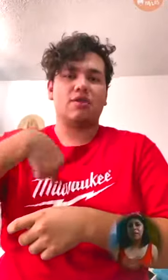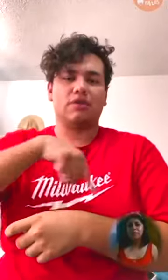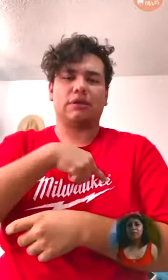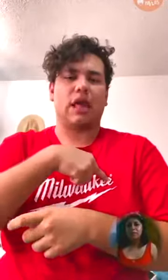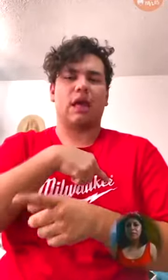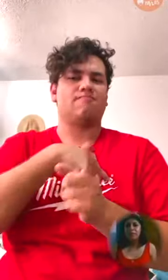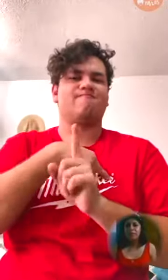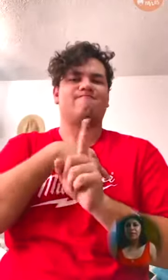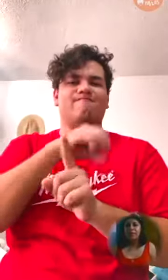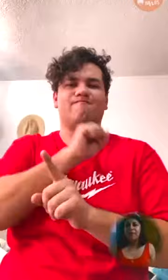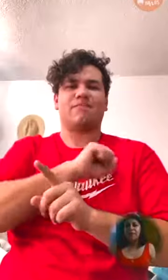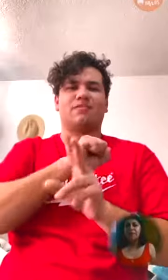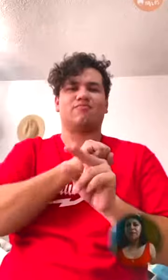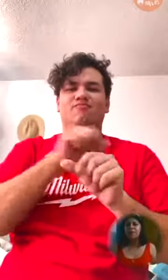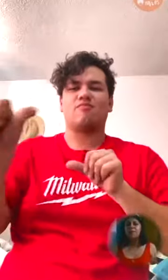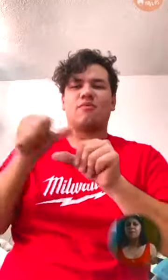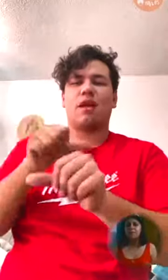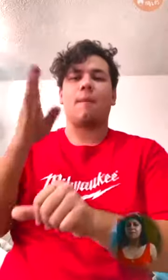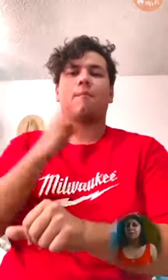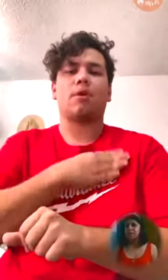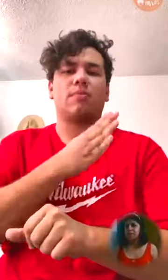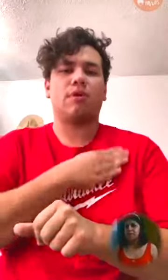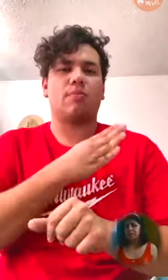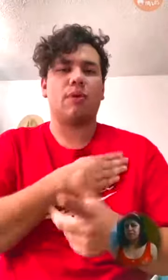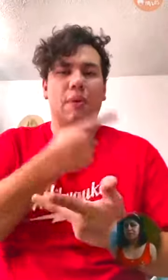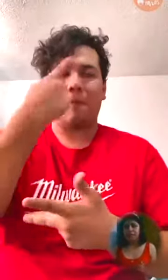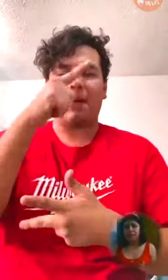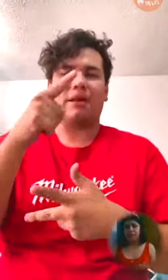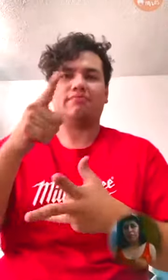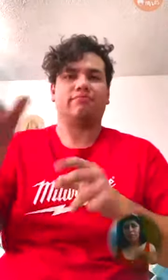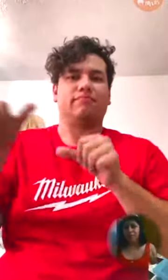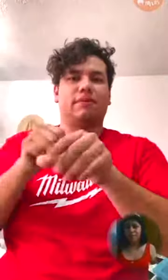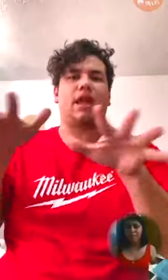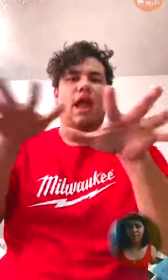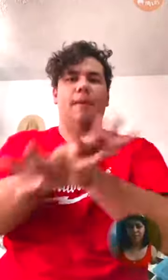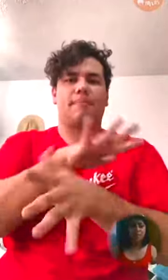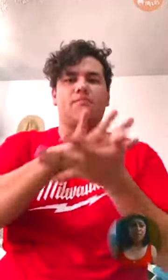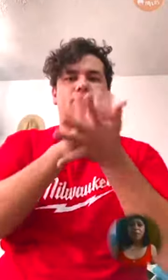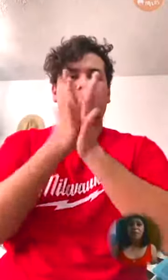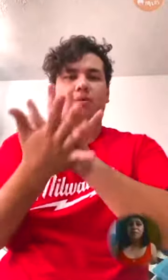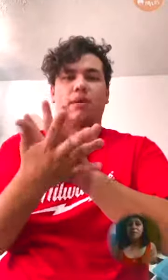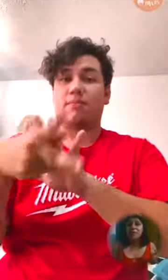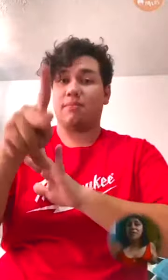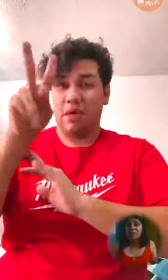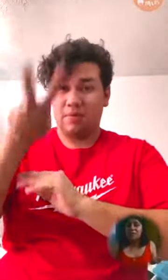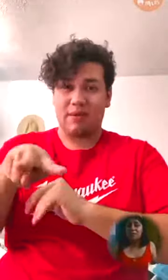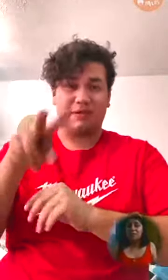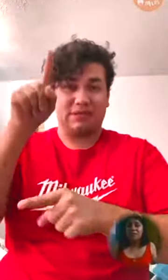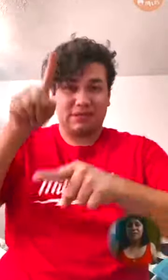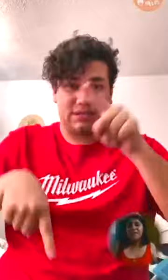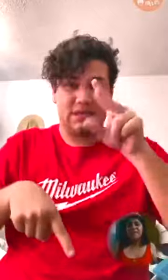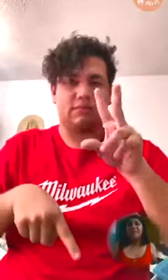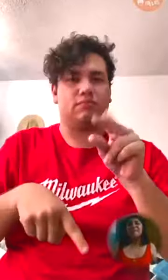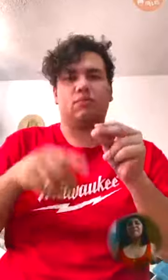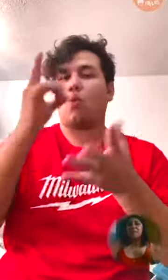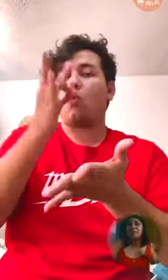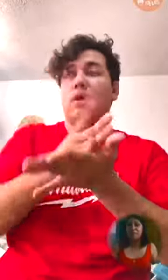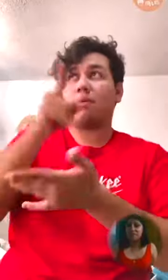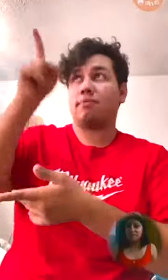queremos cubrir con algo, con algo bueno, con alguna acción buena para reemplazar lo malo. Pero nada de eso lo quita en realidad, solo Jesús.